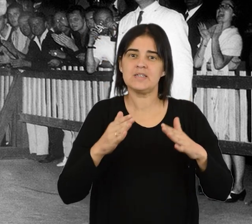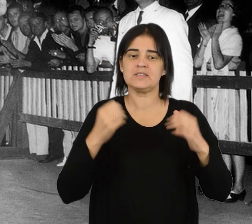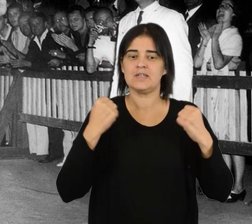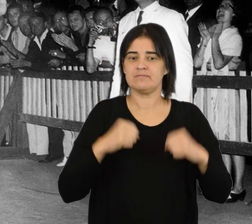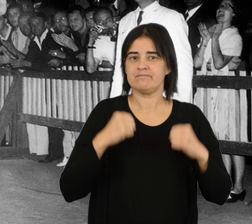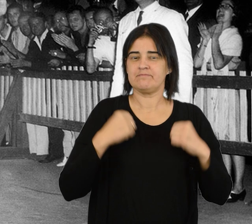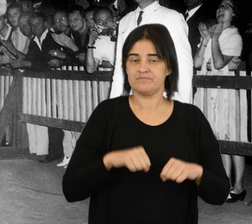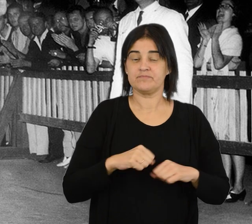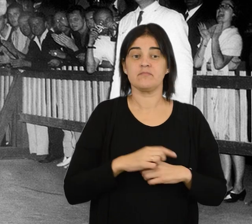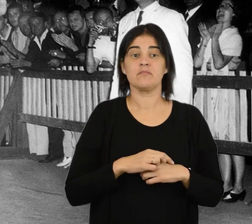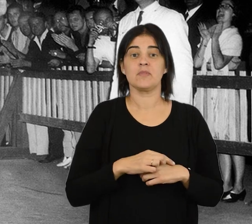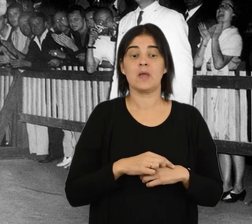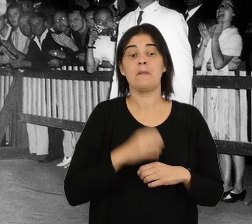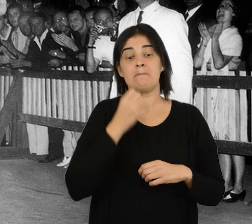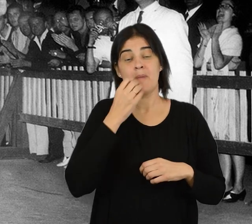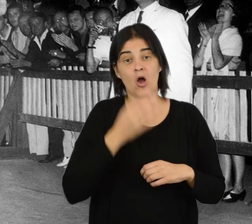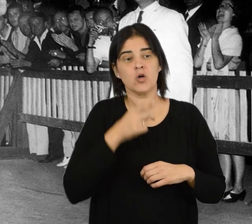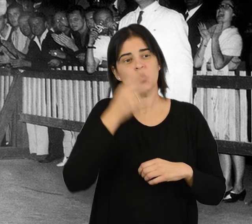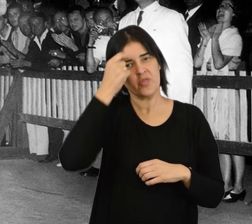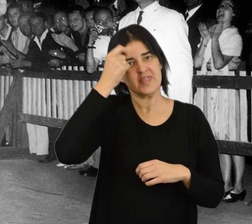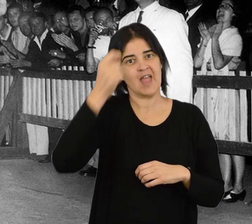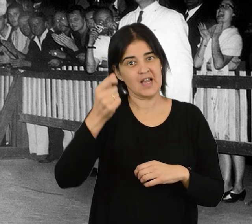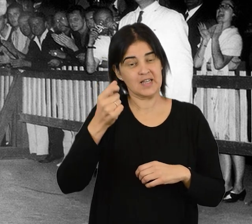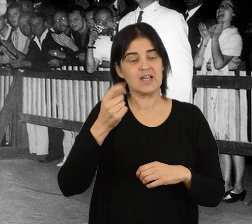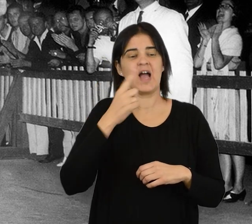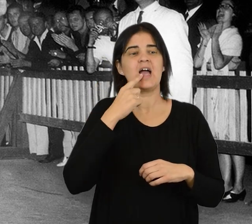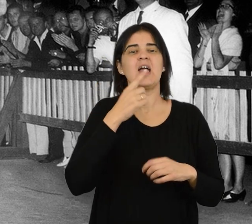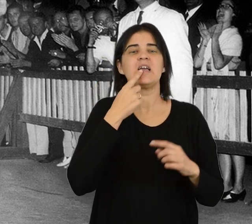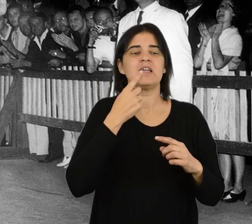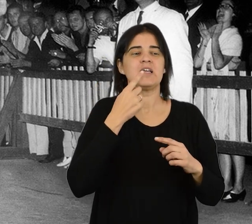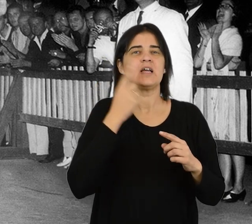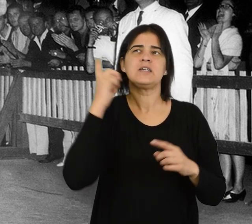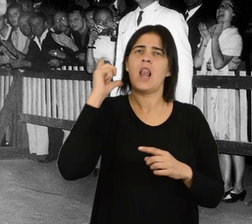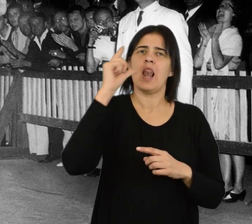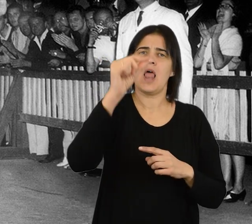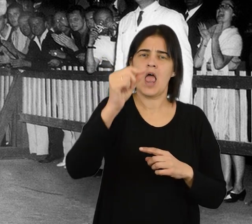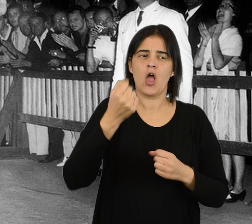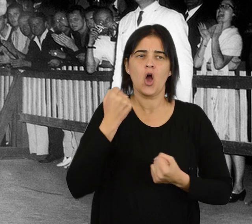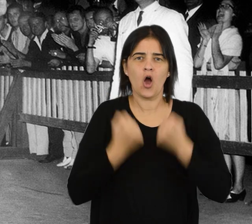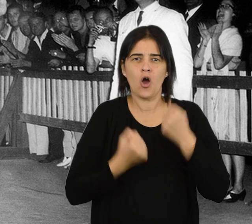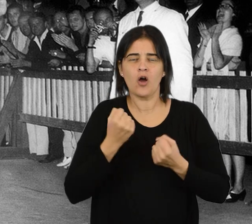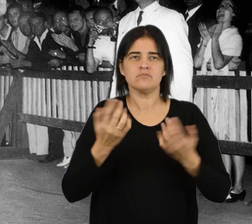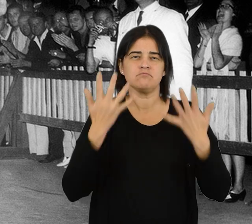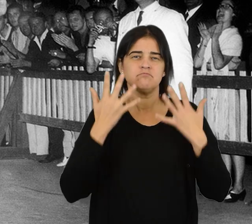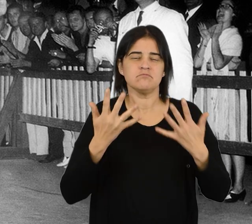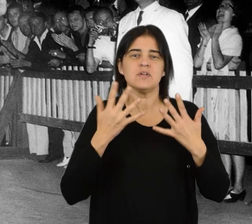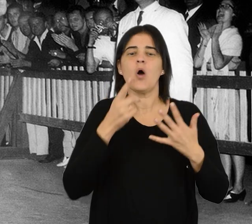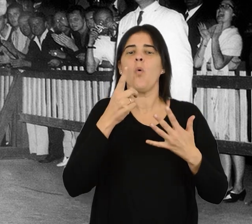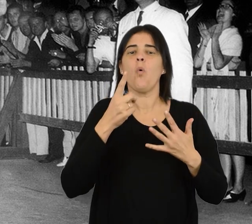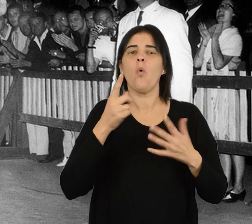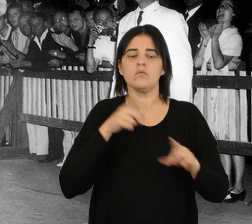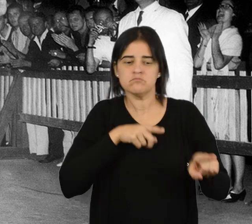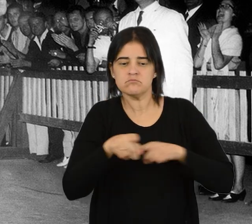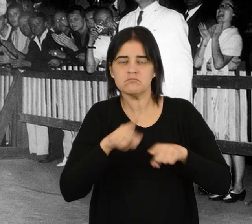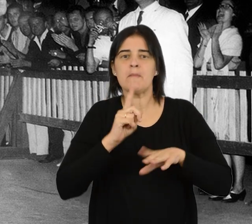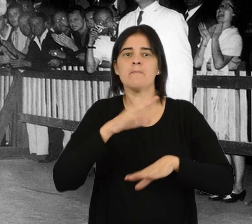atletismo. Mejora y pule su técnica en distancias largas bajo las instrucciones de un